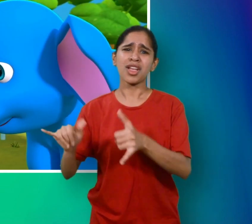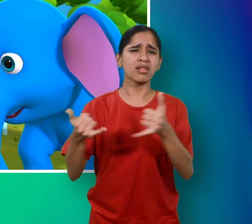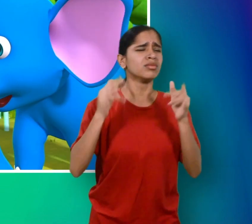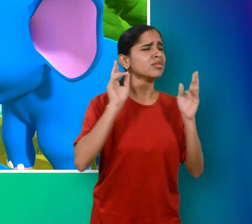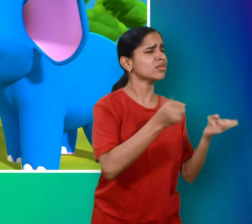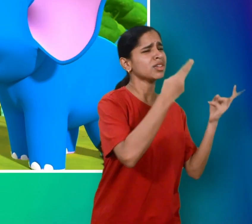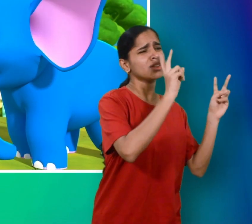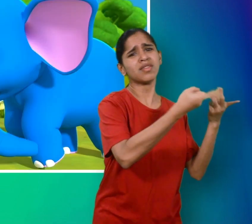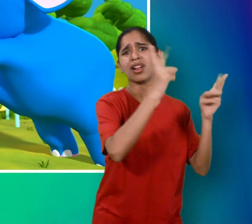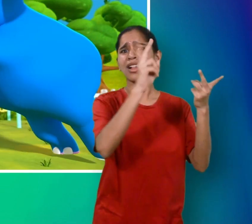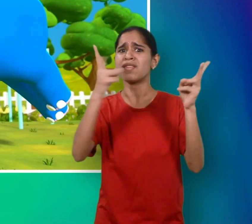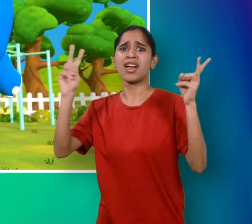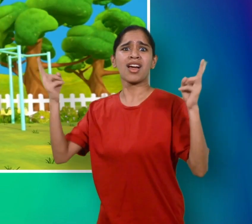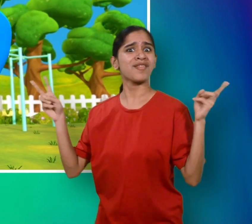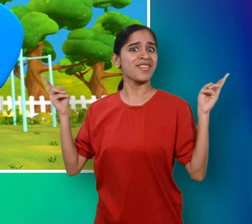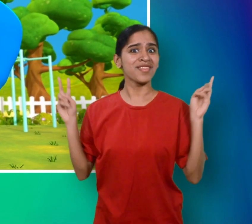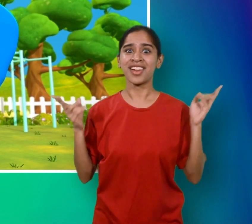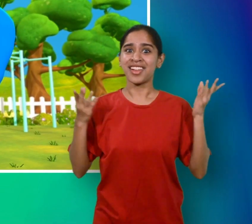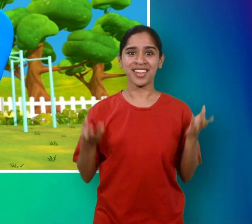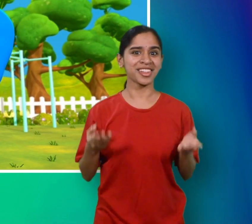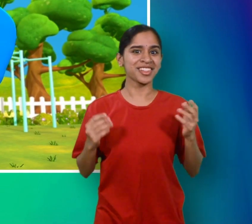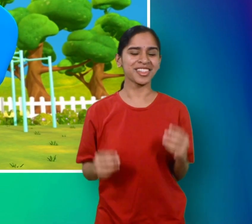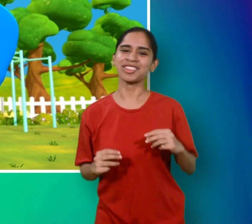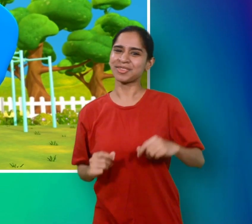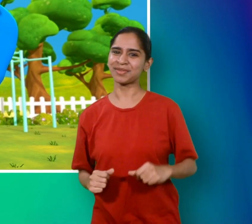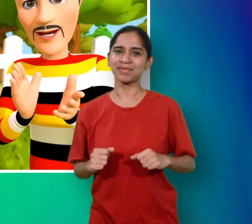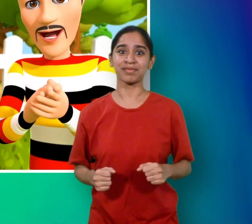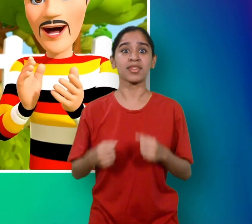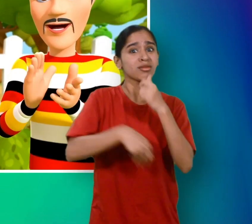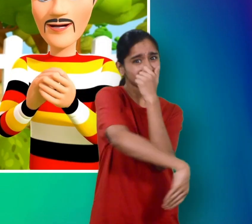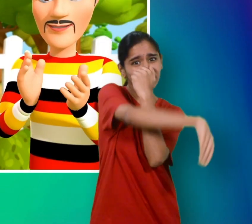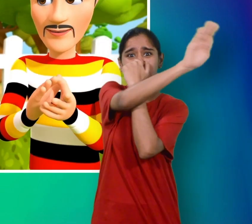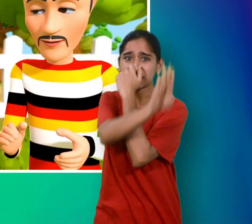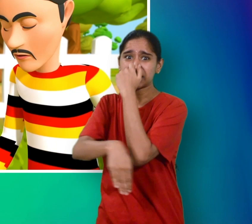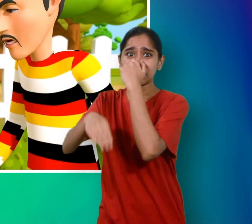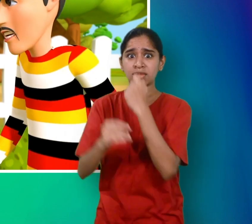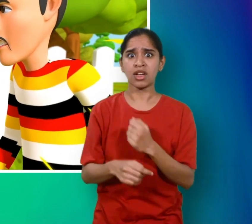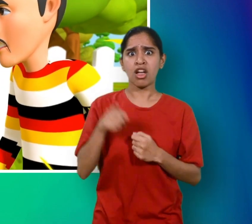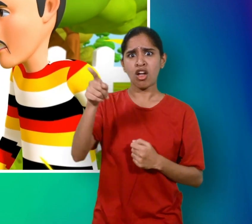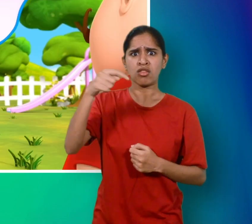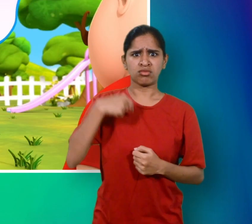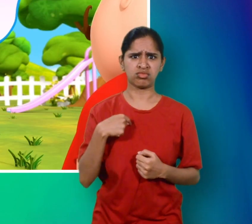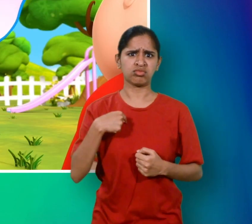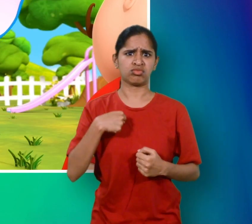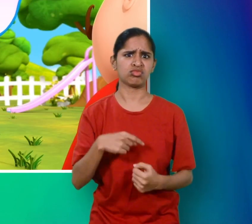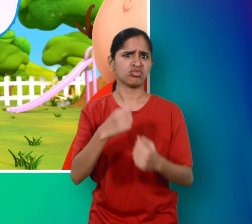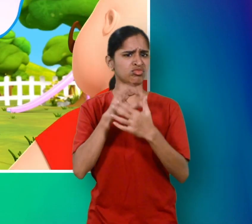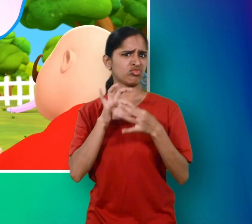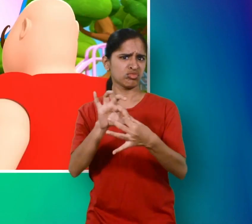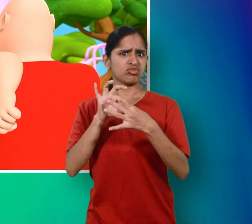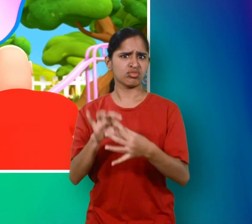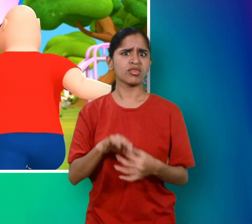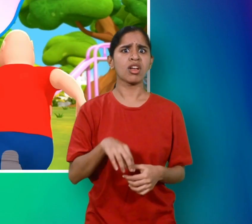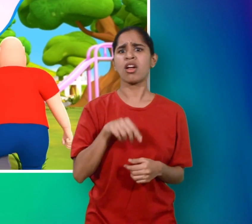दिखलाता हाथी पर है हक खूब जमाते लो लो